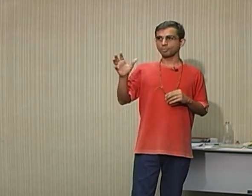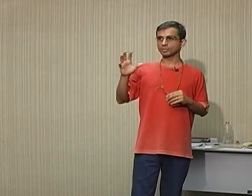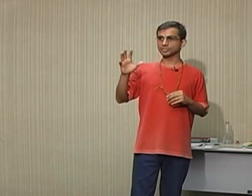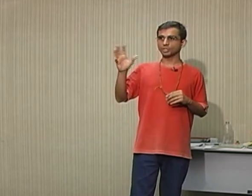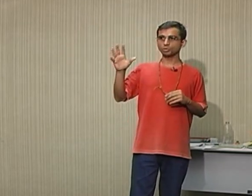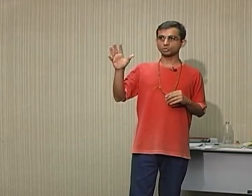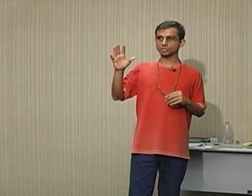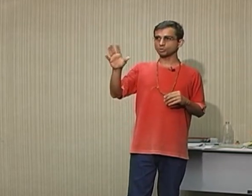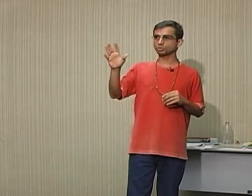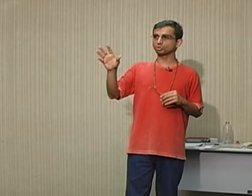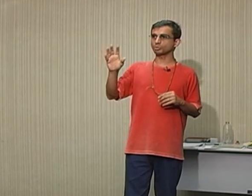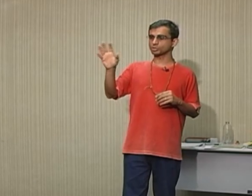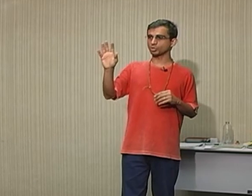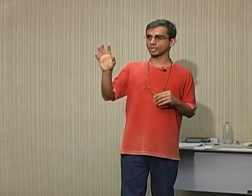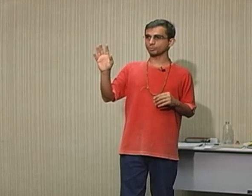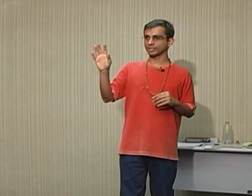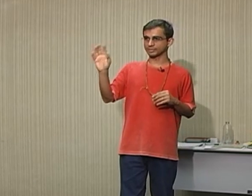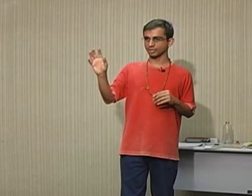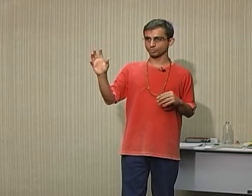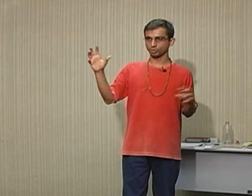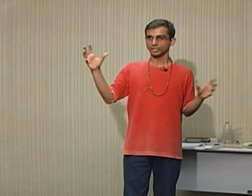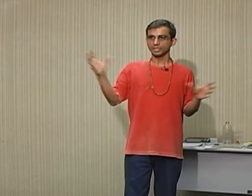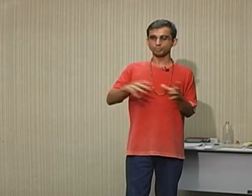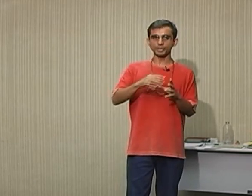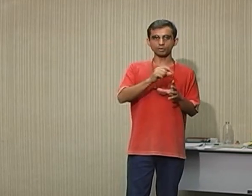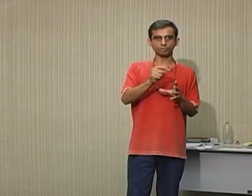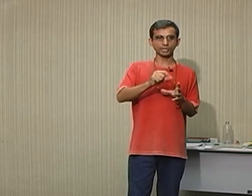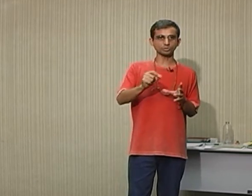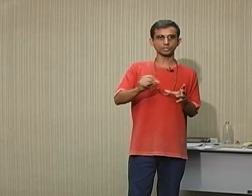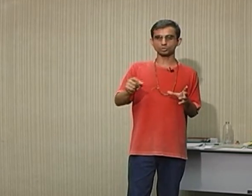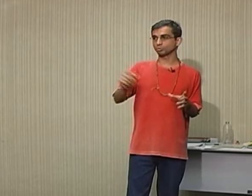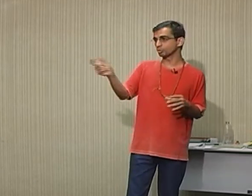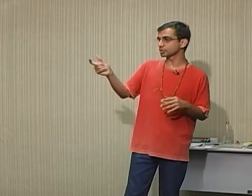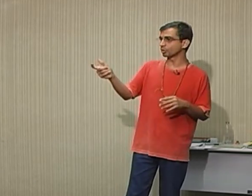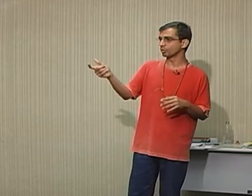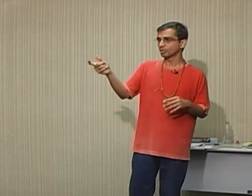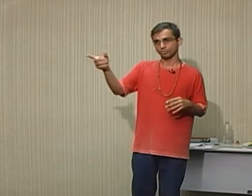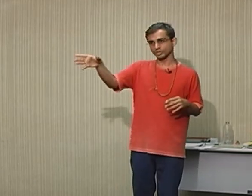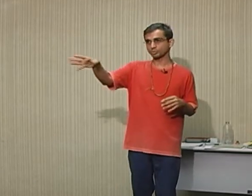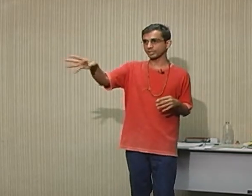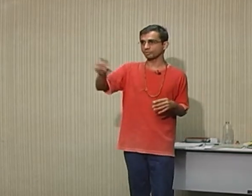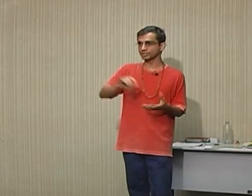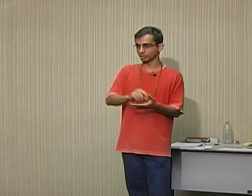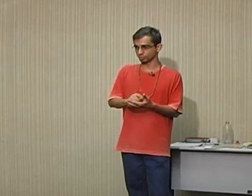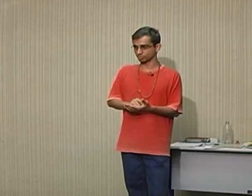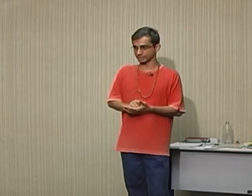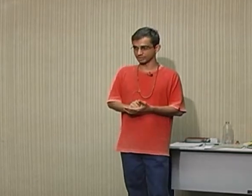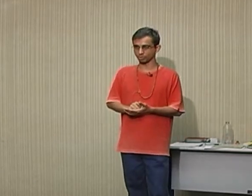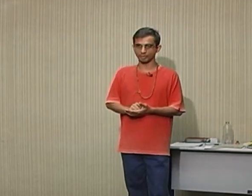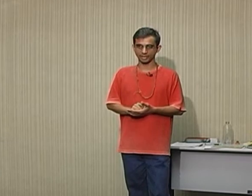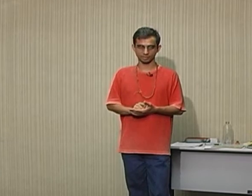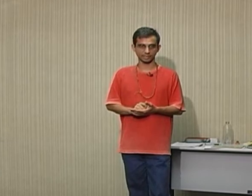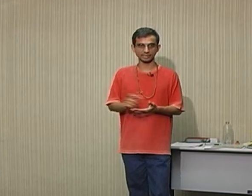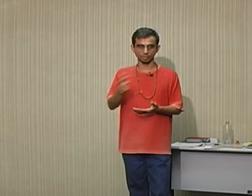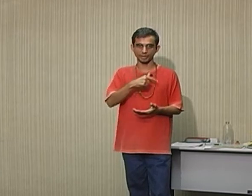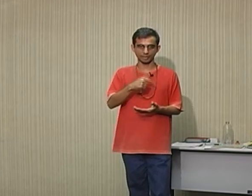Se eu escuto uma história, por exemplo, e pego e faço um resumo, ou se eu, vocês podem fazer um resumo da centopeia, da zero-opeia?